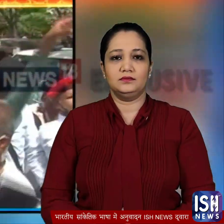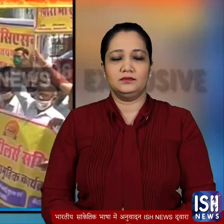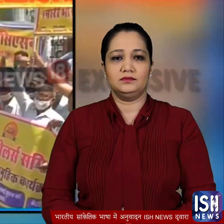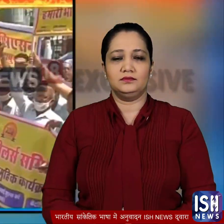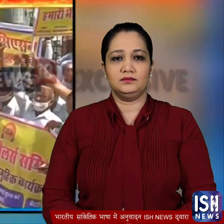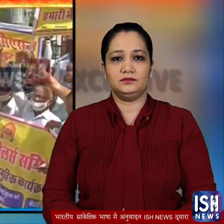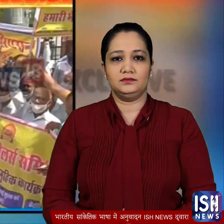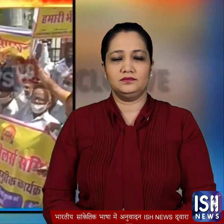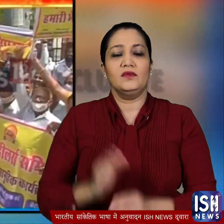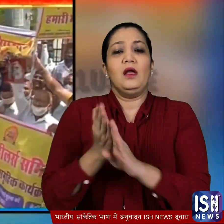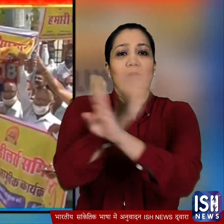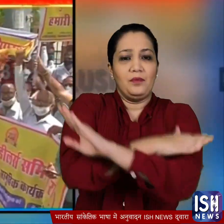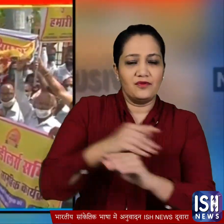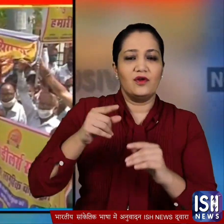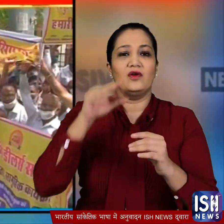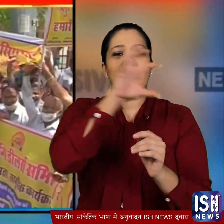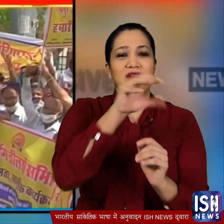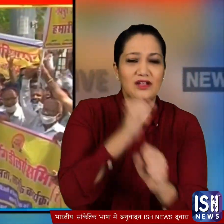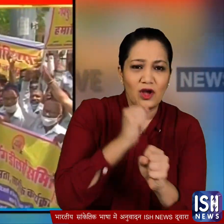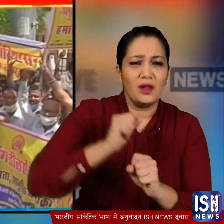इससे पहले उन्होंने राज्ज सरकार के खलाफ खूब नारे भी लगाए